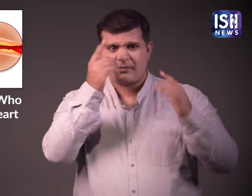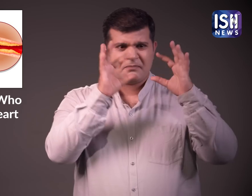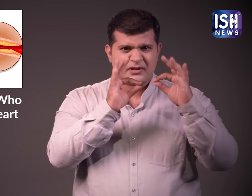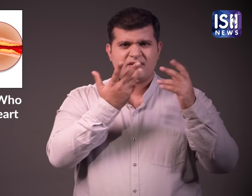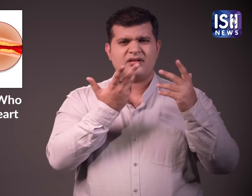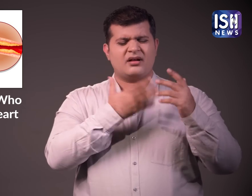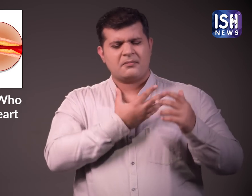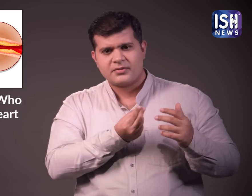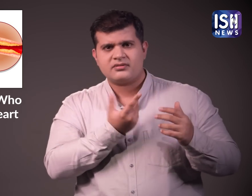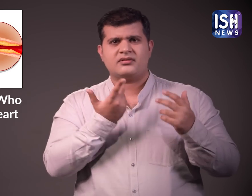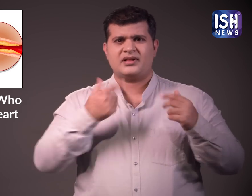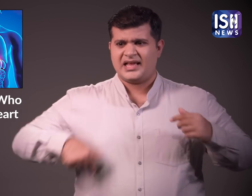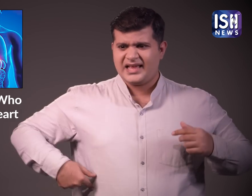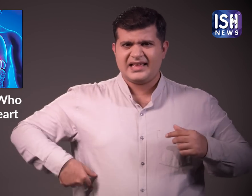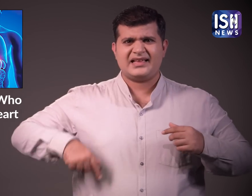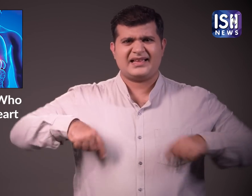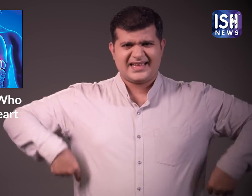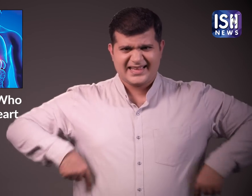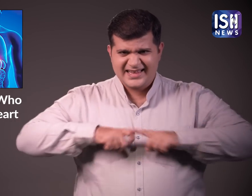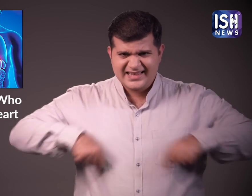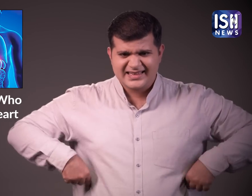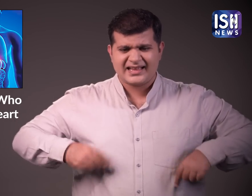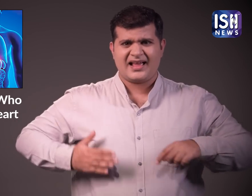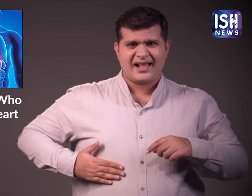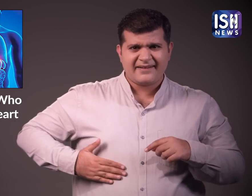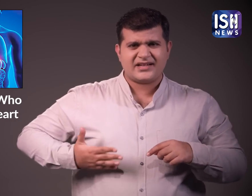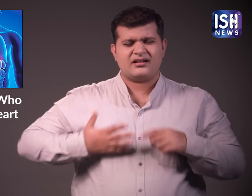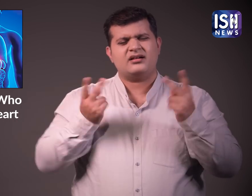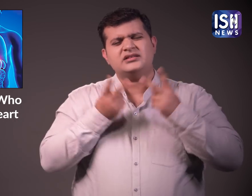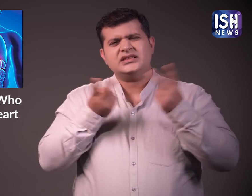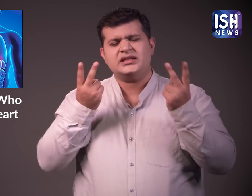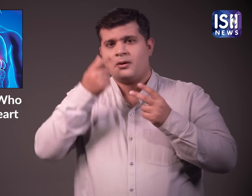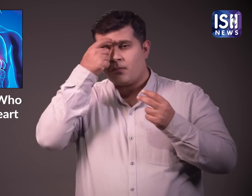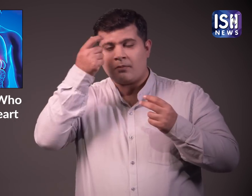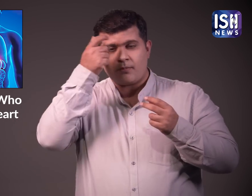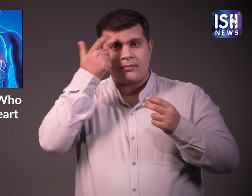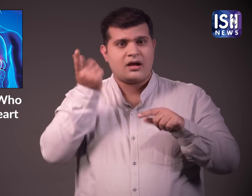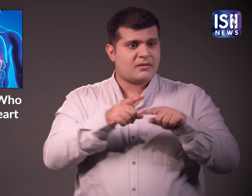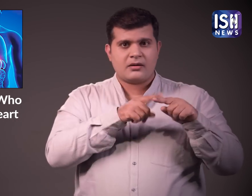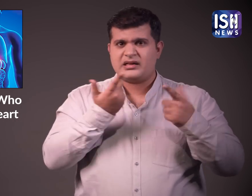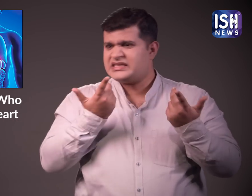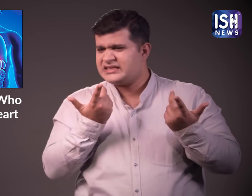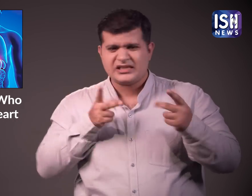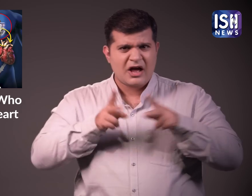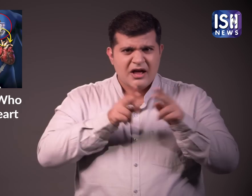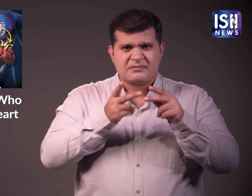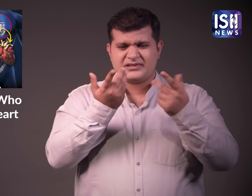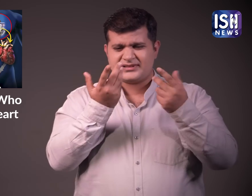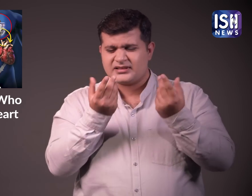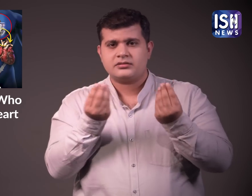लीवर की समस्या, आदी से पीडित होते है इसकी लिए उन्हें सर्जरी